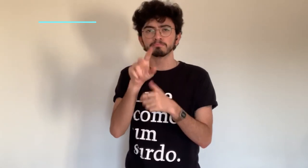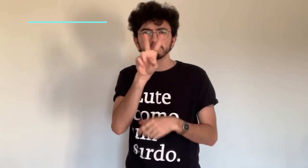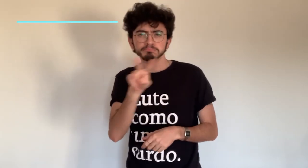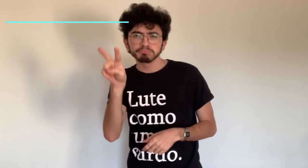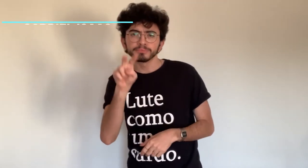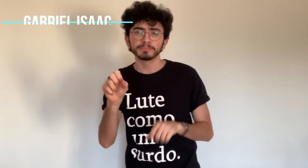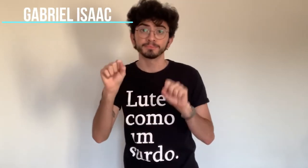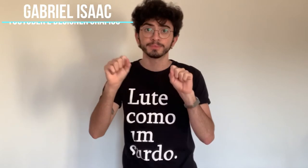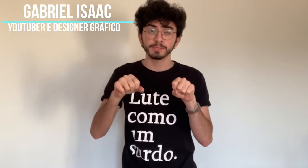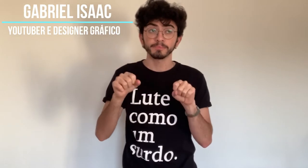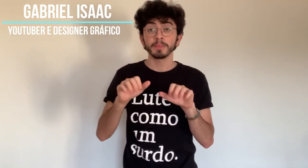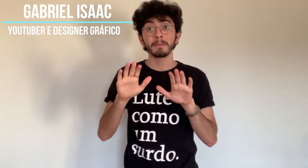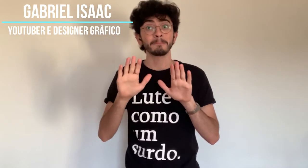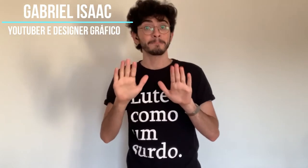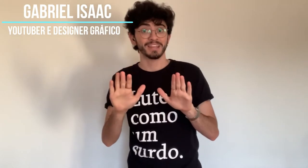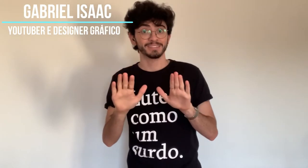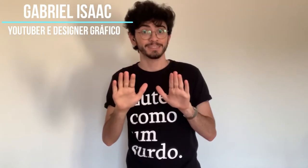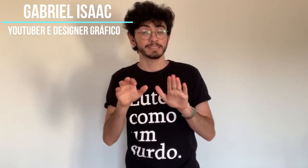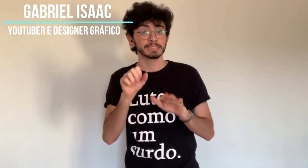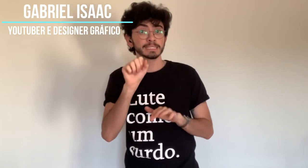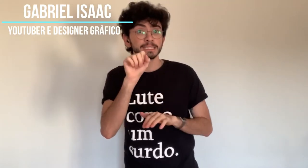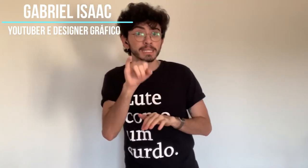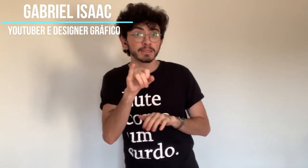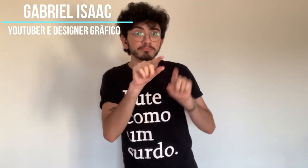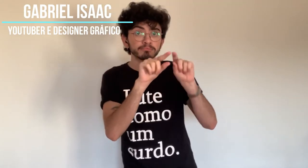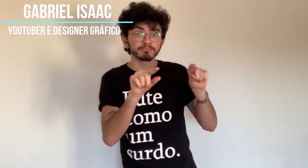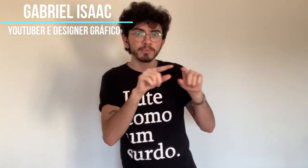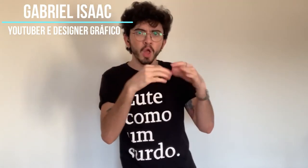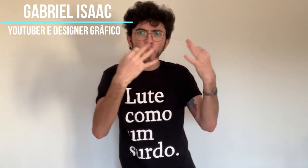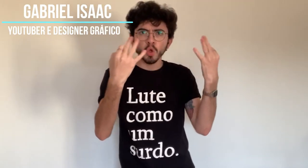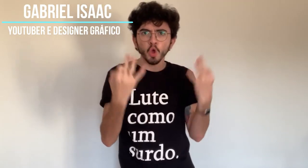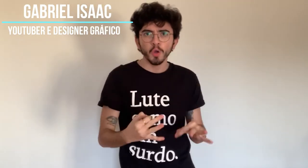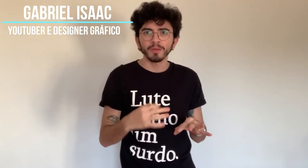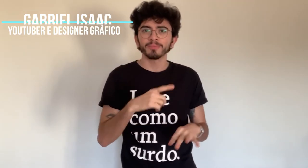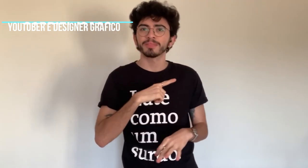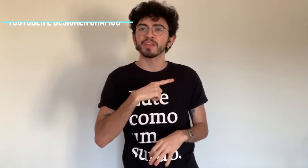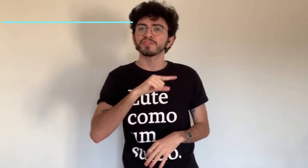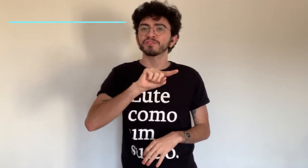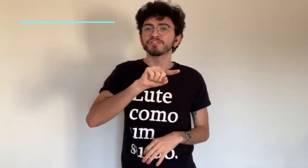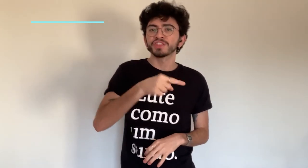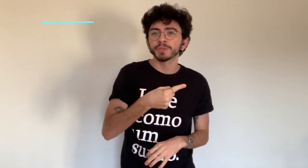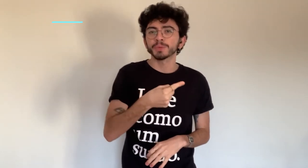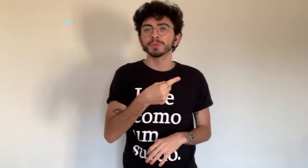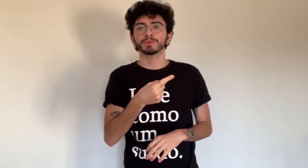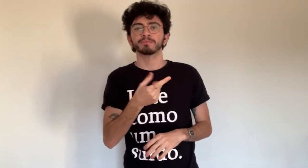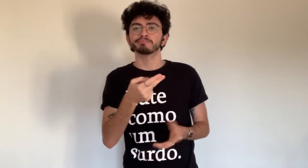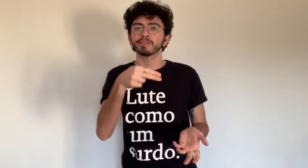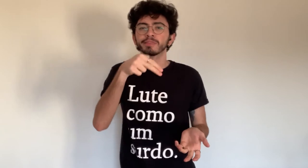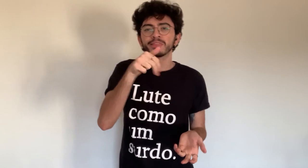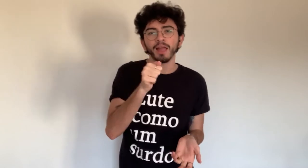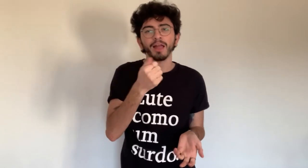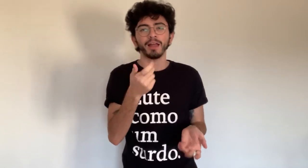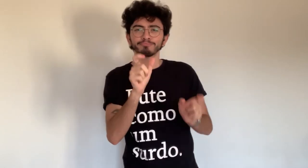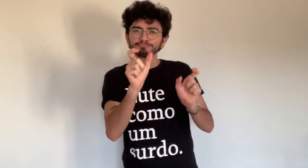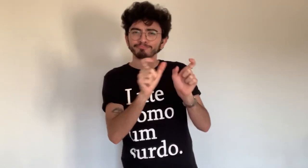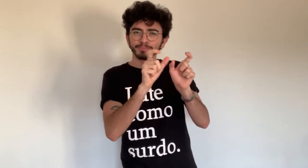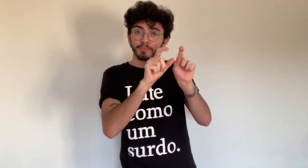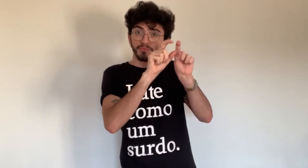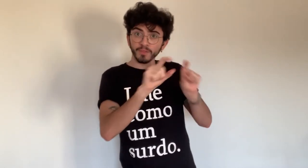acompanhar pelo visual. No entanto, se a legenda estiver correta respeitando a pontuação, a gramática,